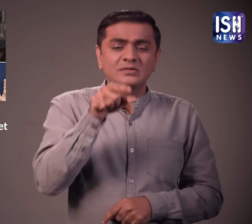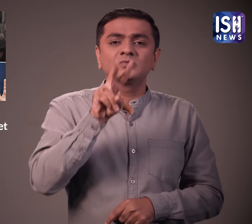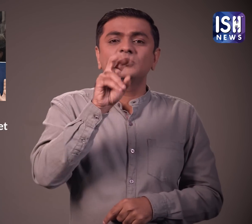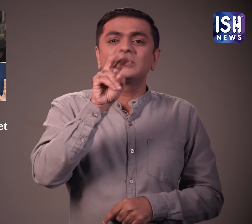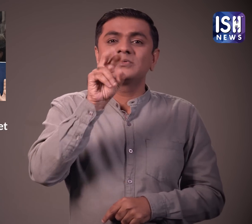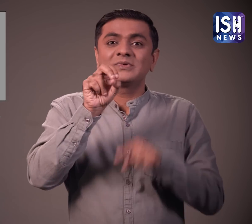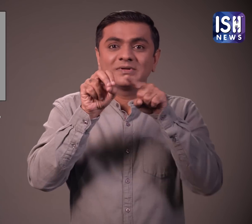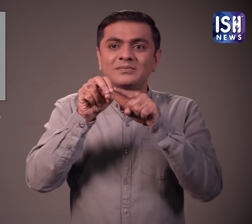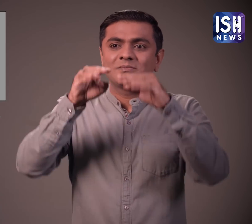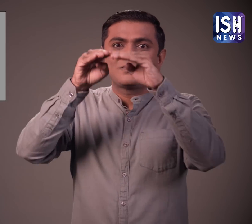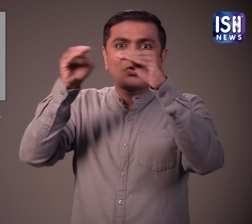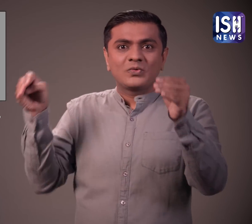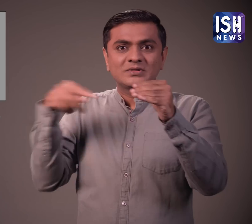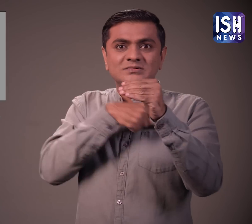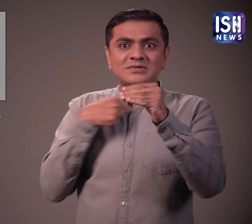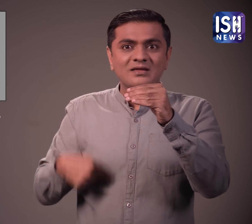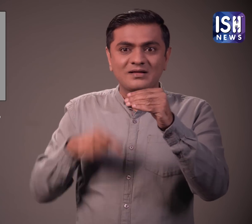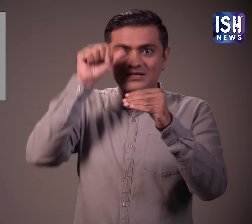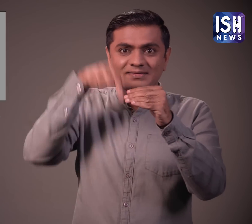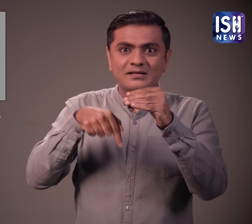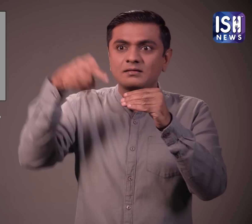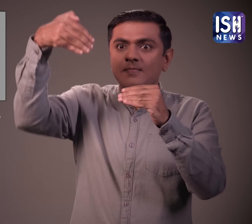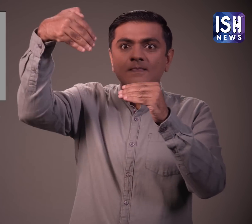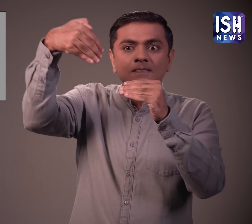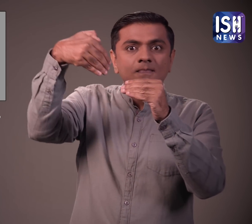चीनी सैनिकों ने भारतिय शेत्र पर आक्रमंण किया था